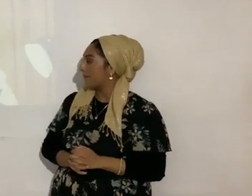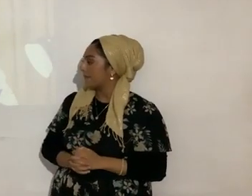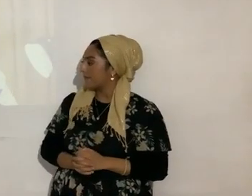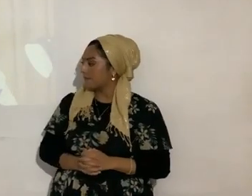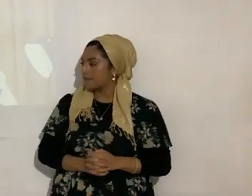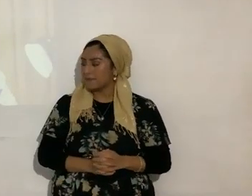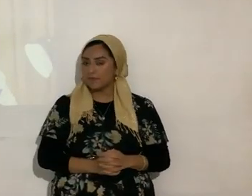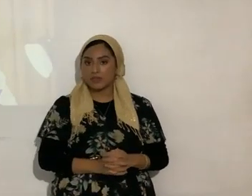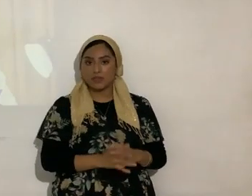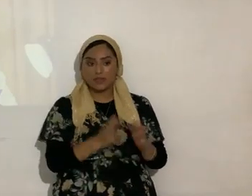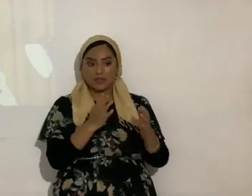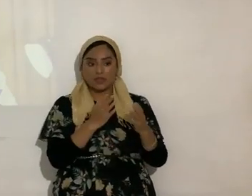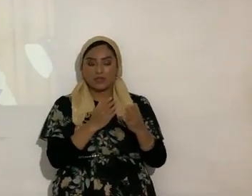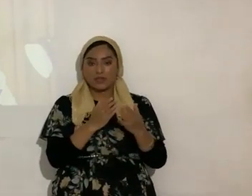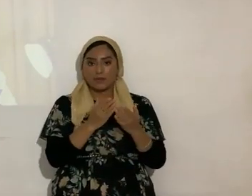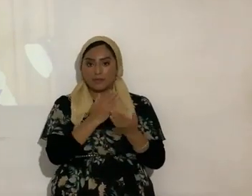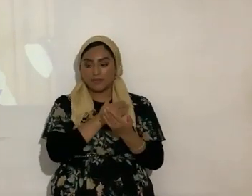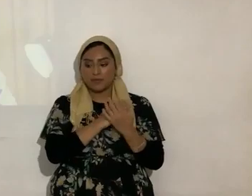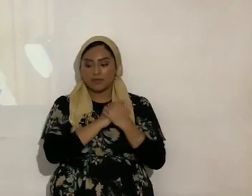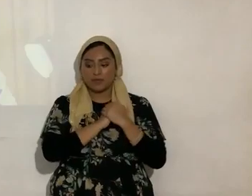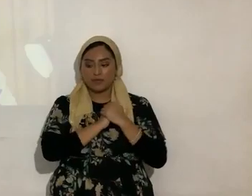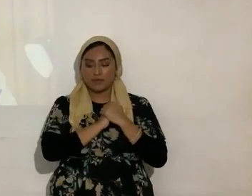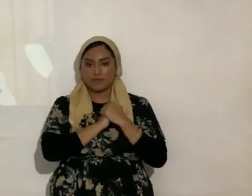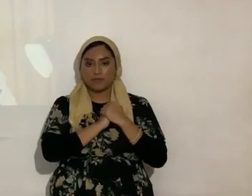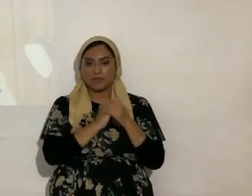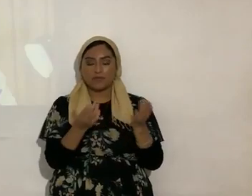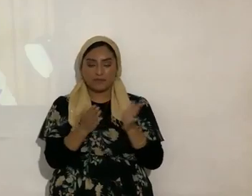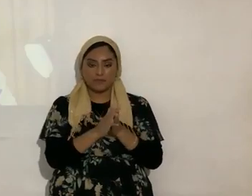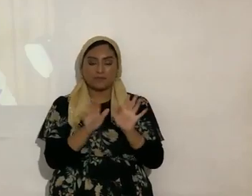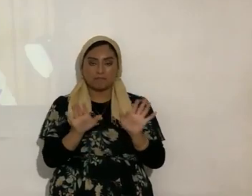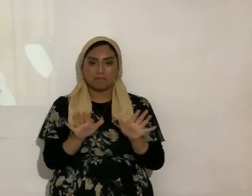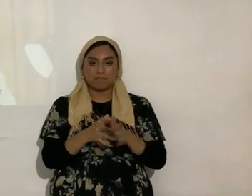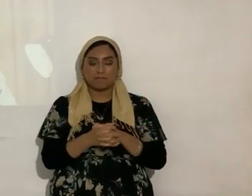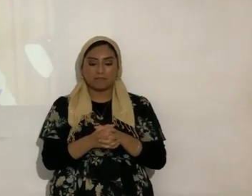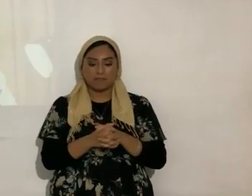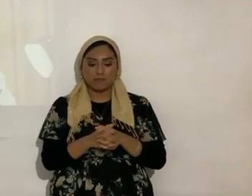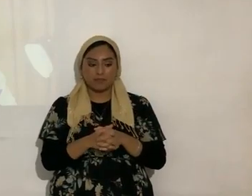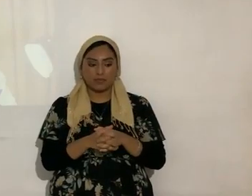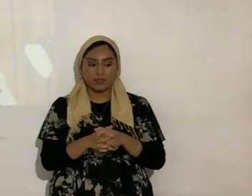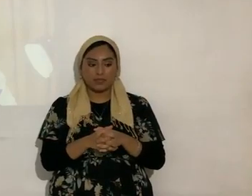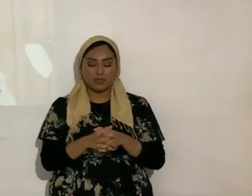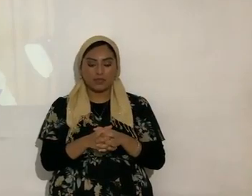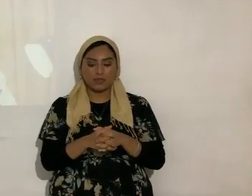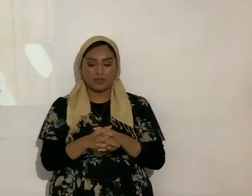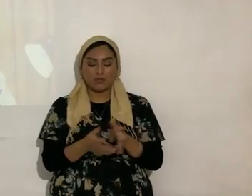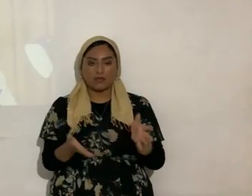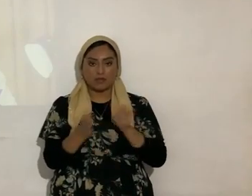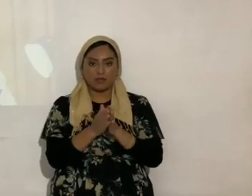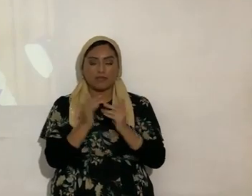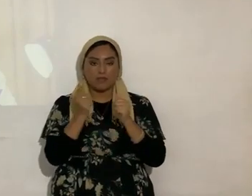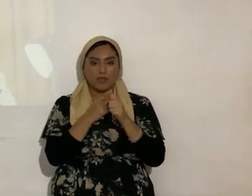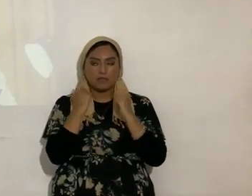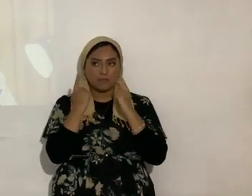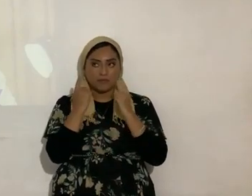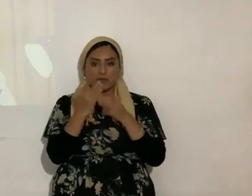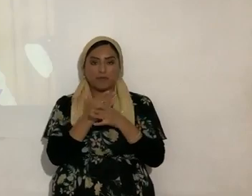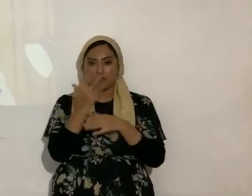antes cierren su Biblia cierren sus apuntes cédense tranquilos vamos a reflexionar les quiero compartir tres cosas de